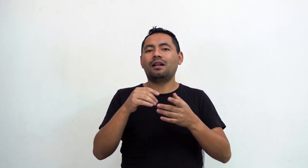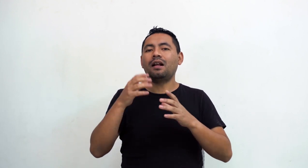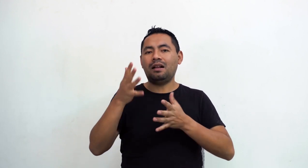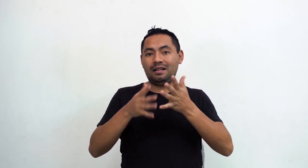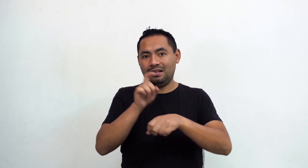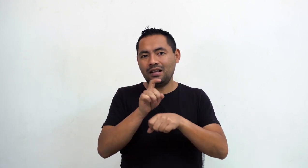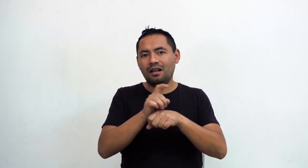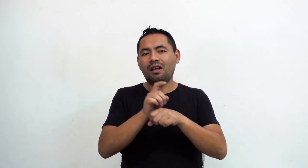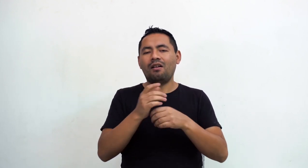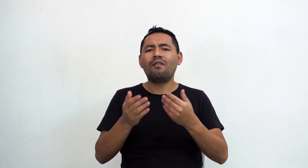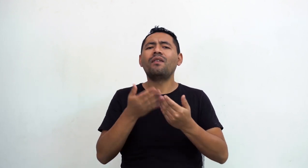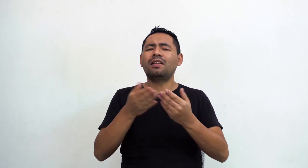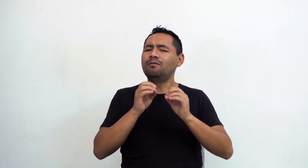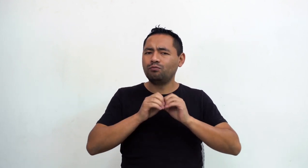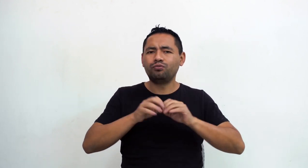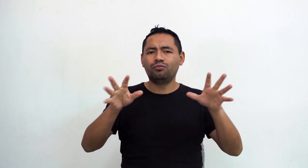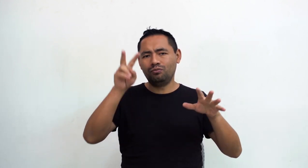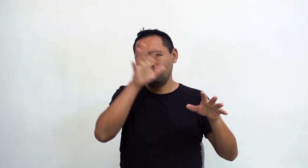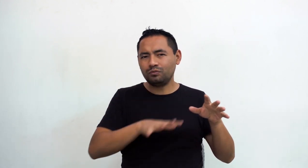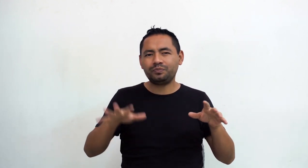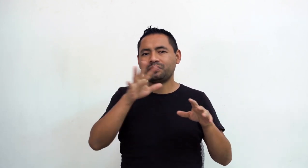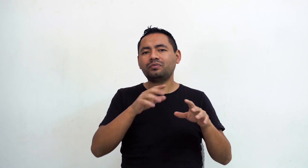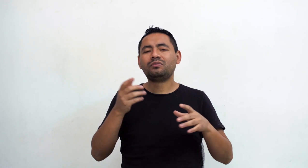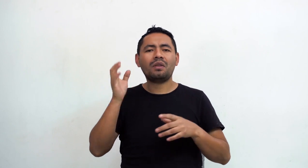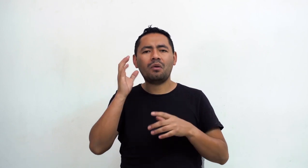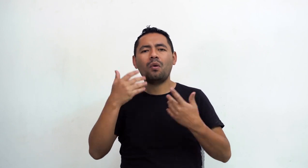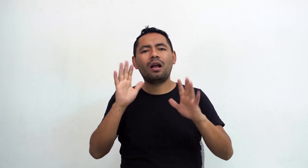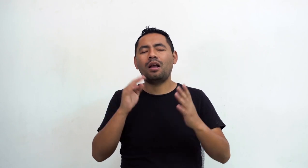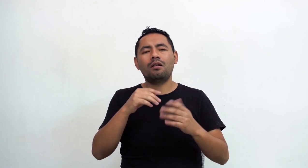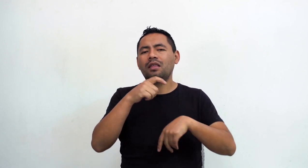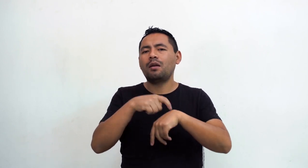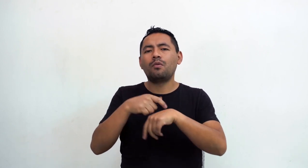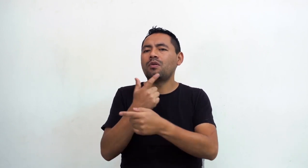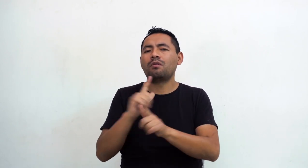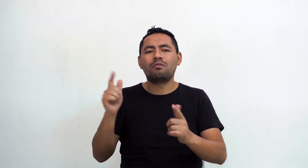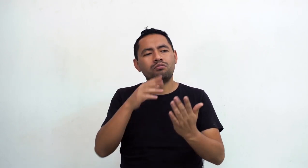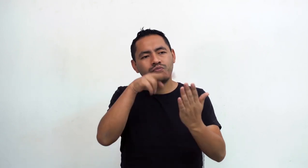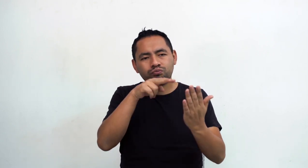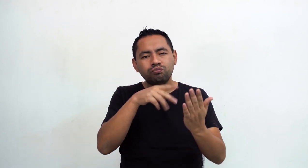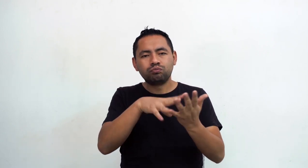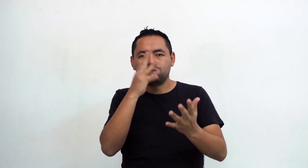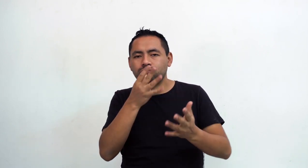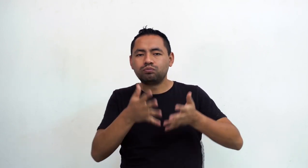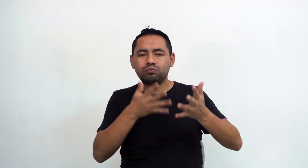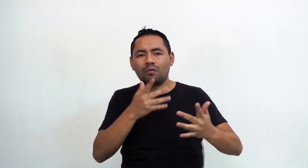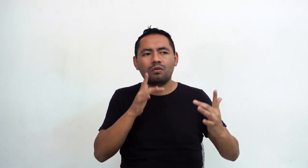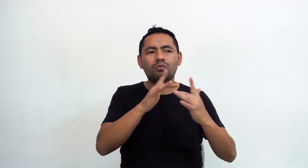página web en la que la enseñanza de la lengua de señas sea mucho más fácil y accesible y a disposición de cada estudiante a su tiempo